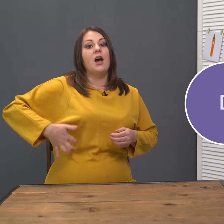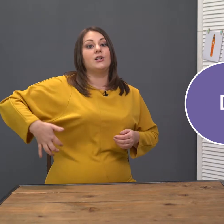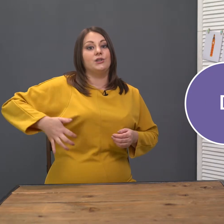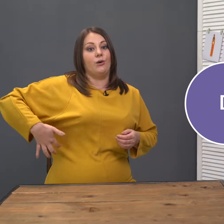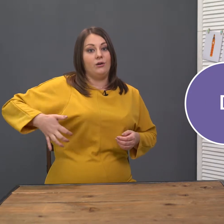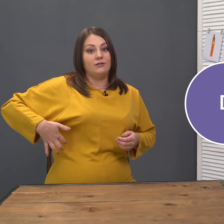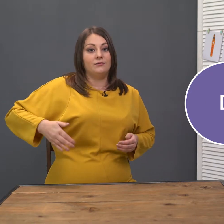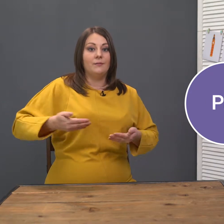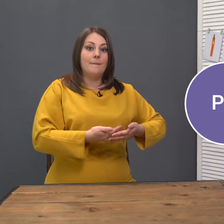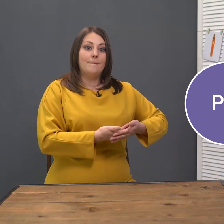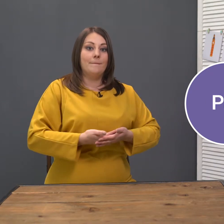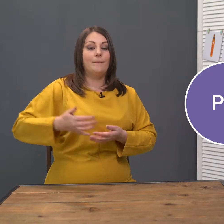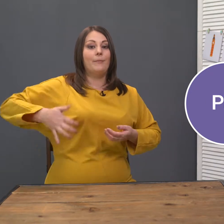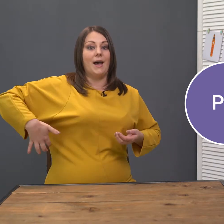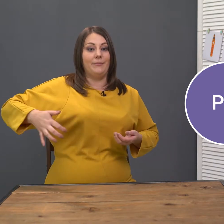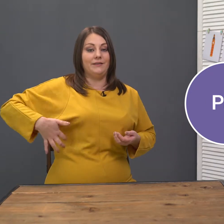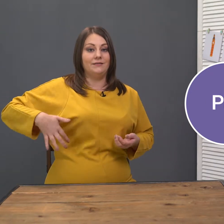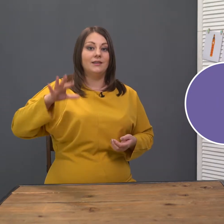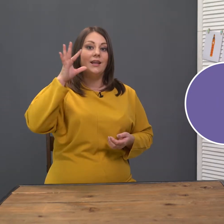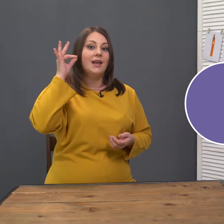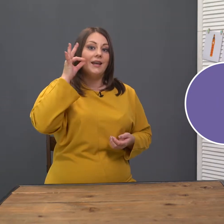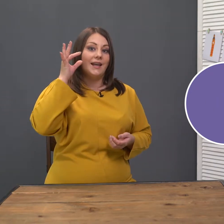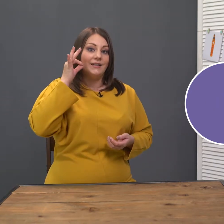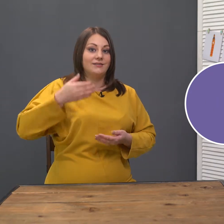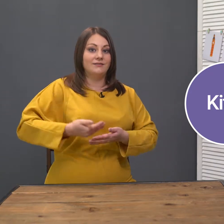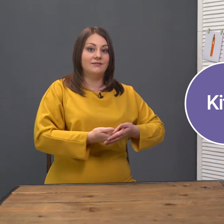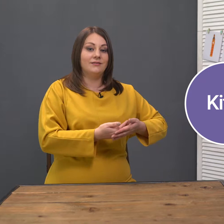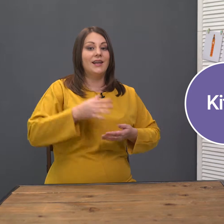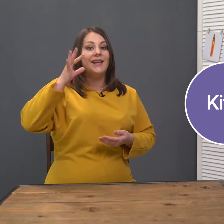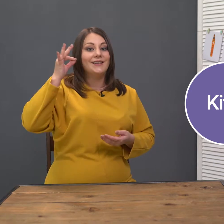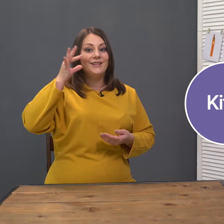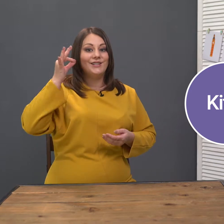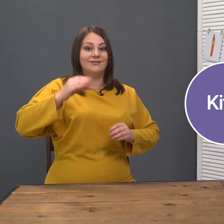Dog, puppy, cat, kitten.